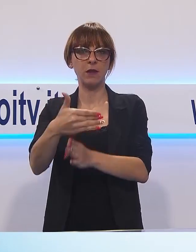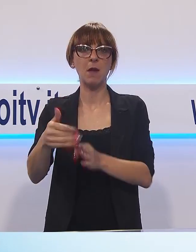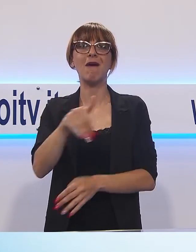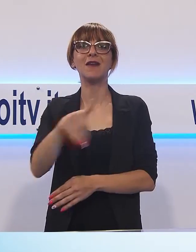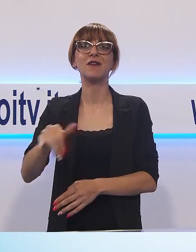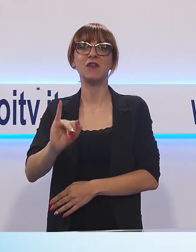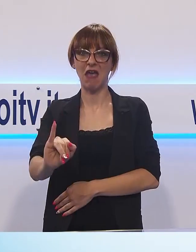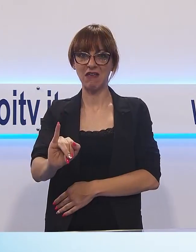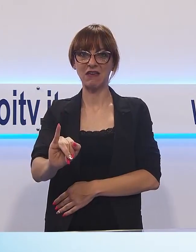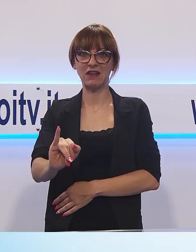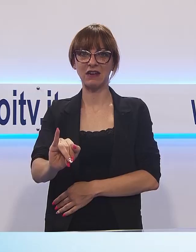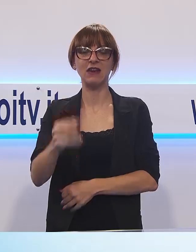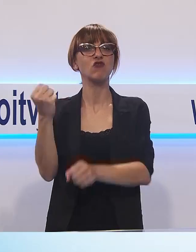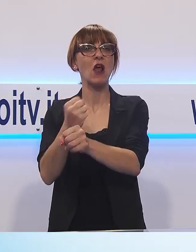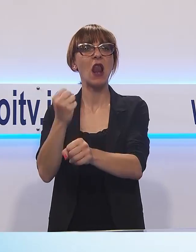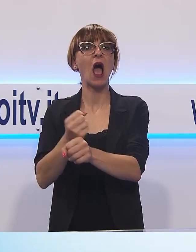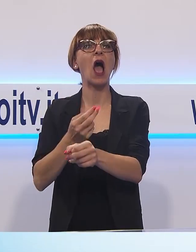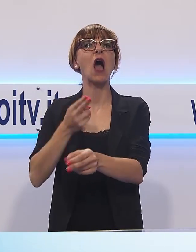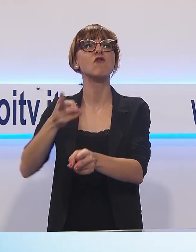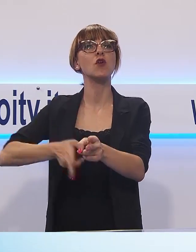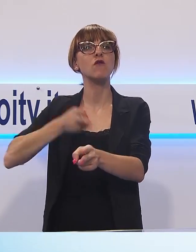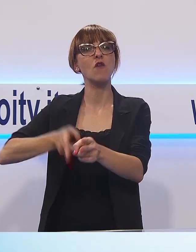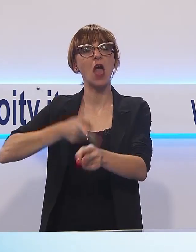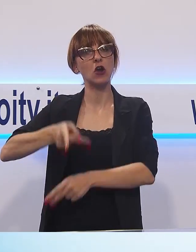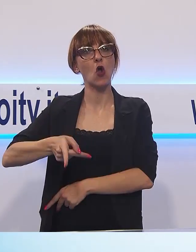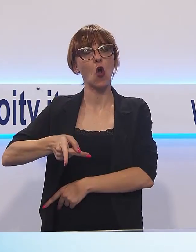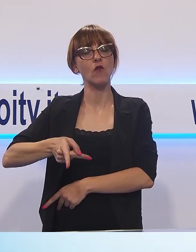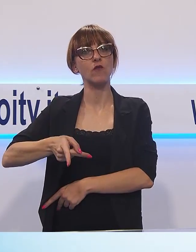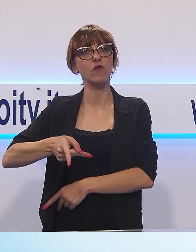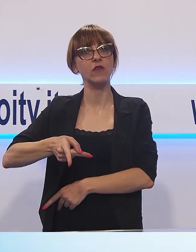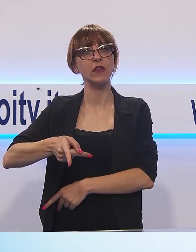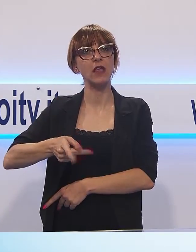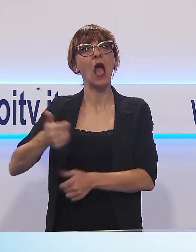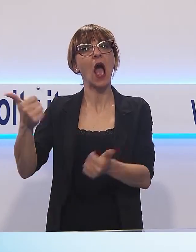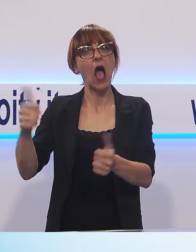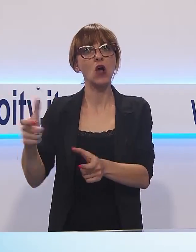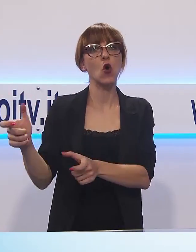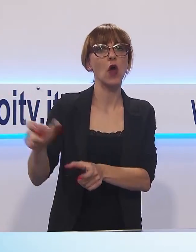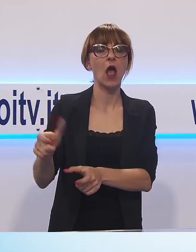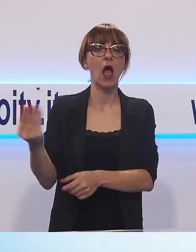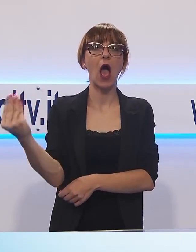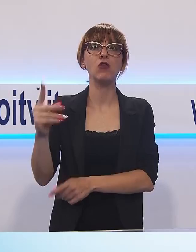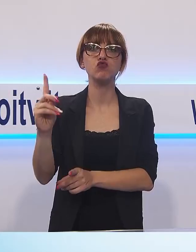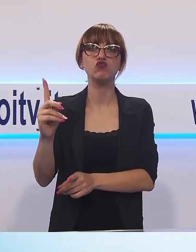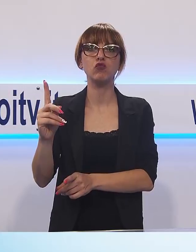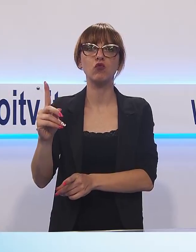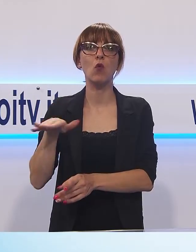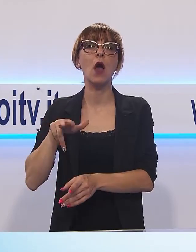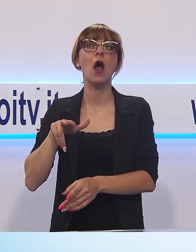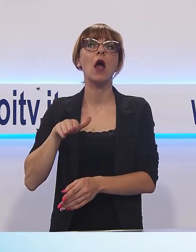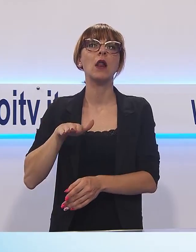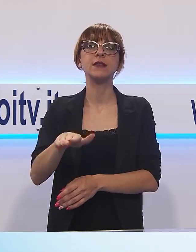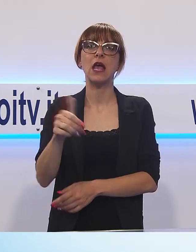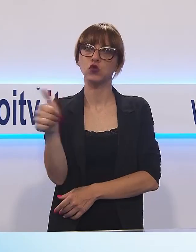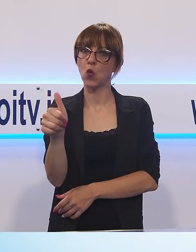Certo, la sostituzione delle protezioni lungo la ferrovia è un intervento che era assolutamente necessario, ma è la tempistica che lascia un po'